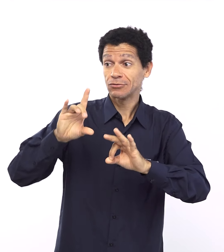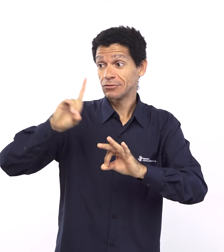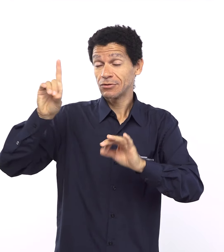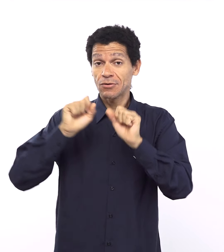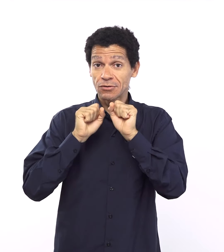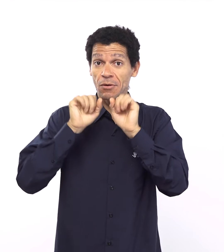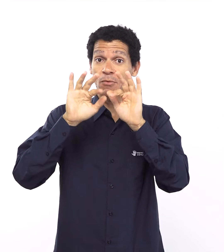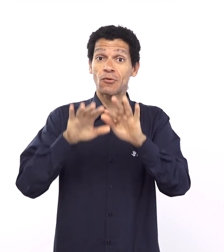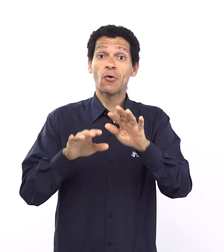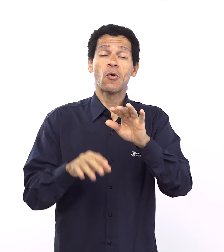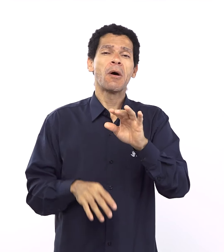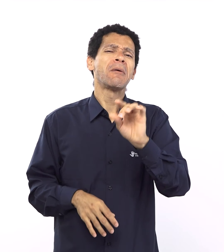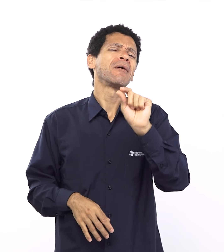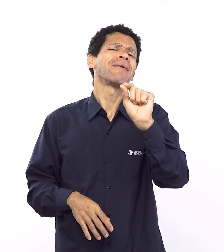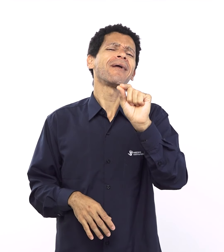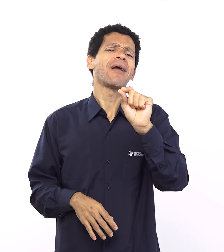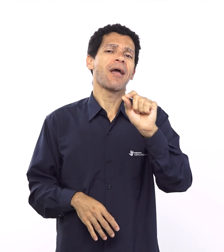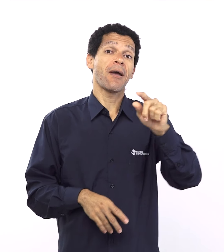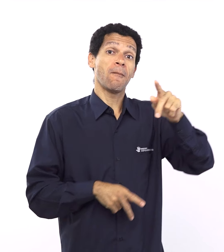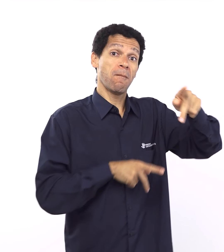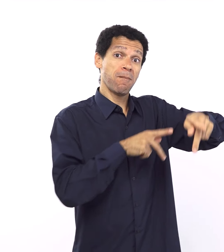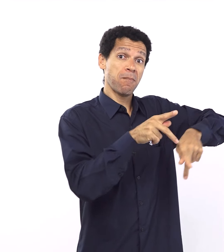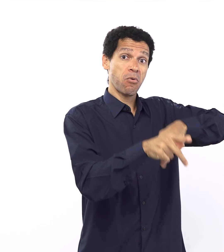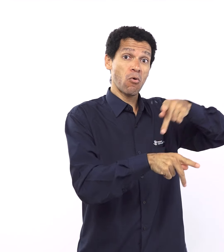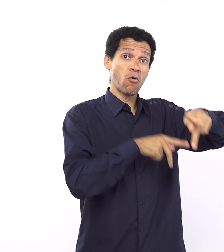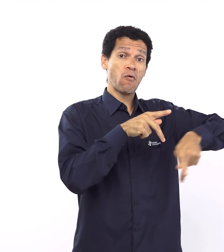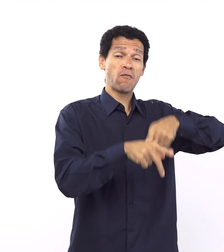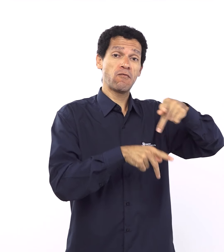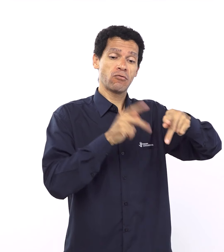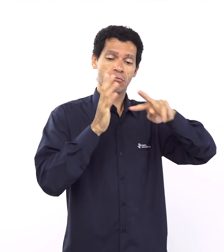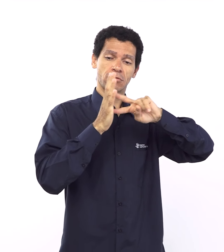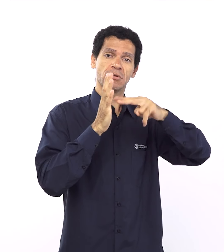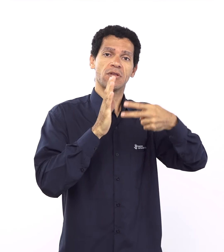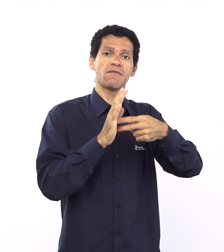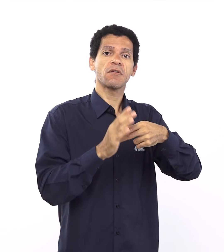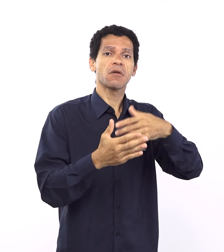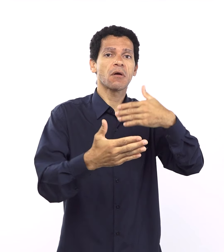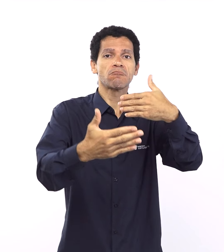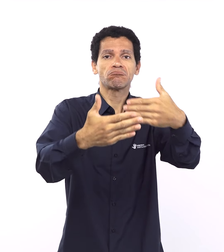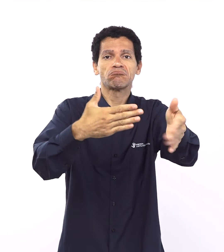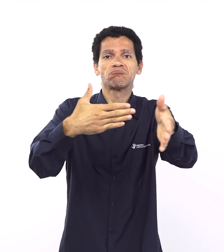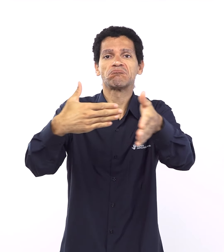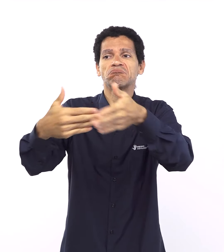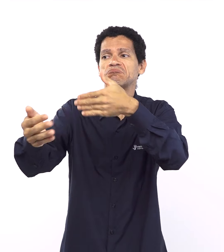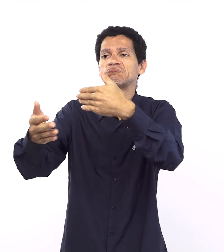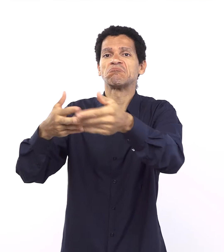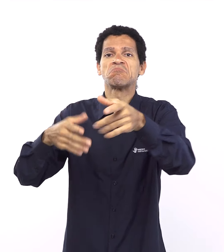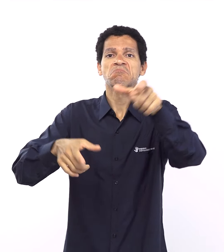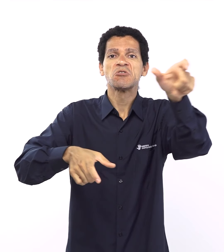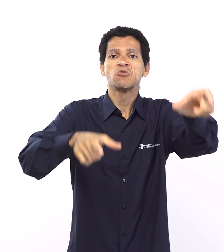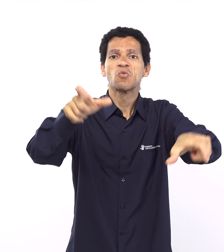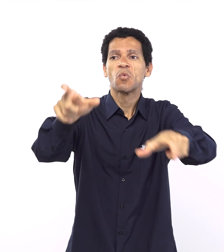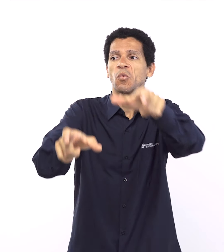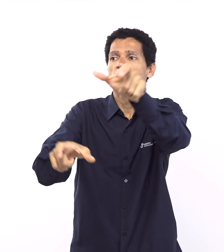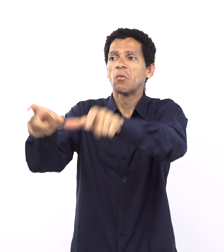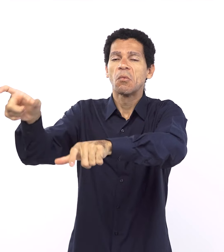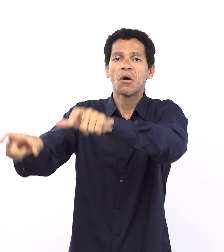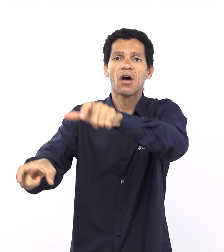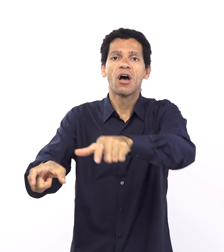no objetivo de como disse o Luciano reunir ou influenciar né é